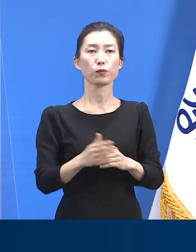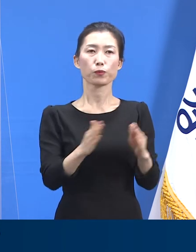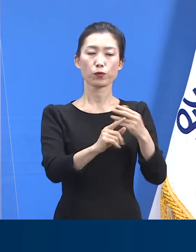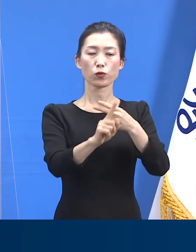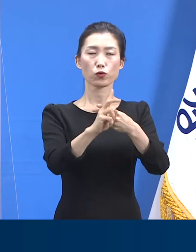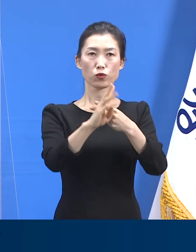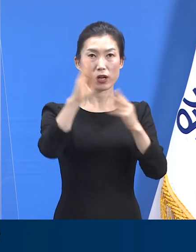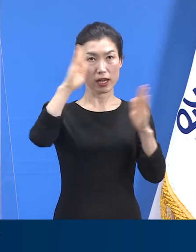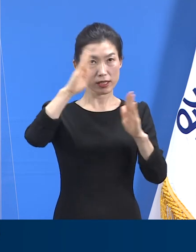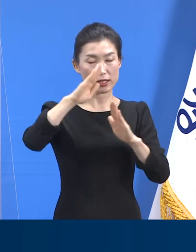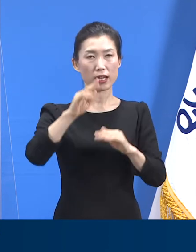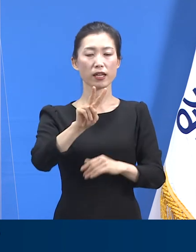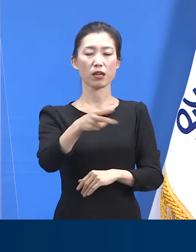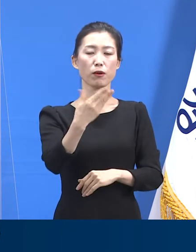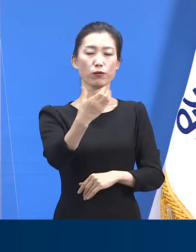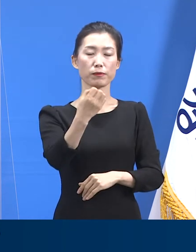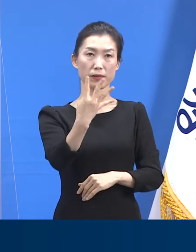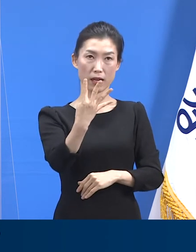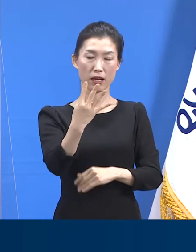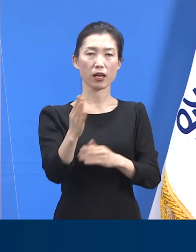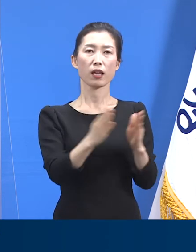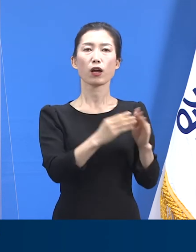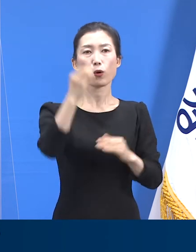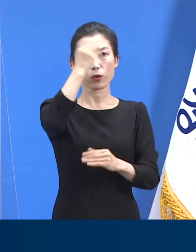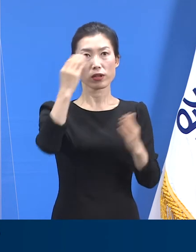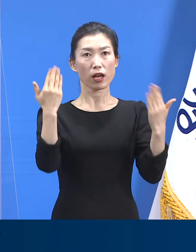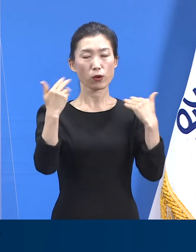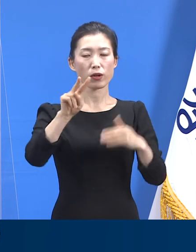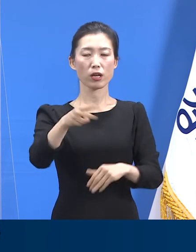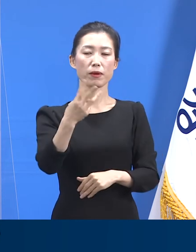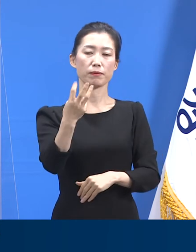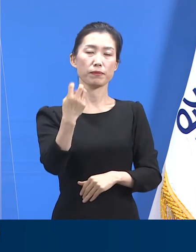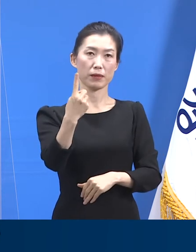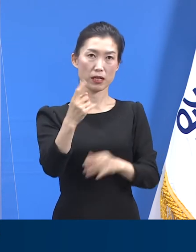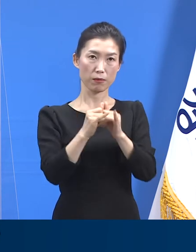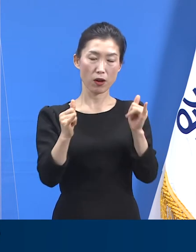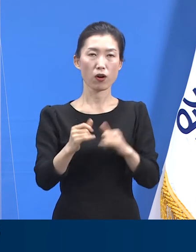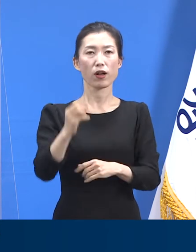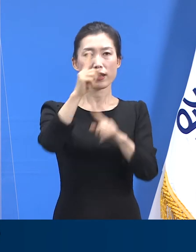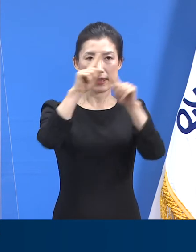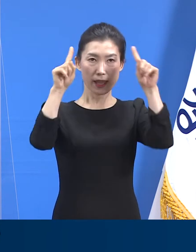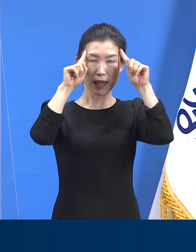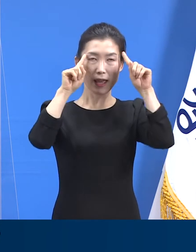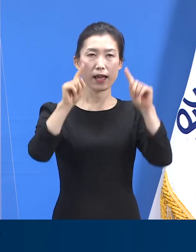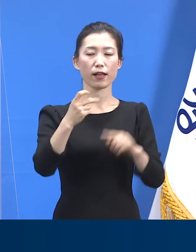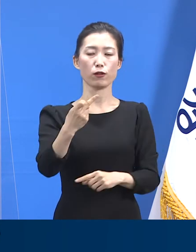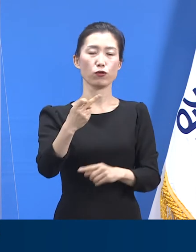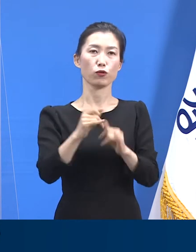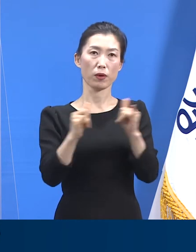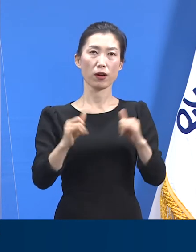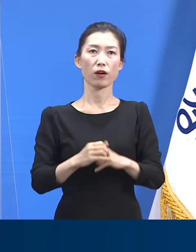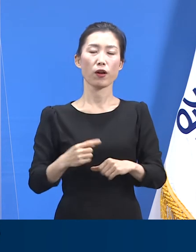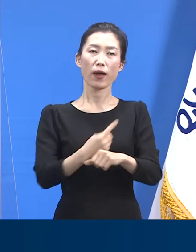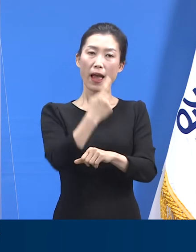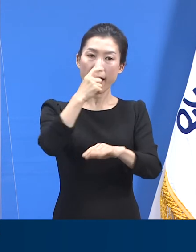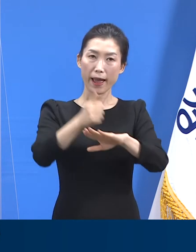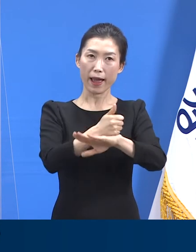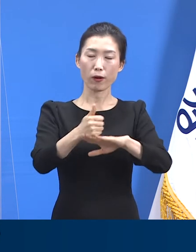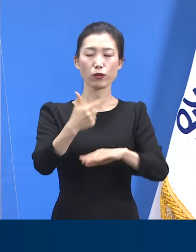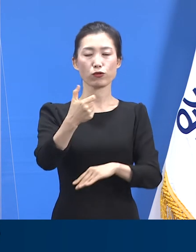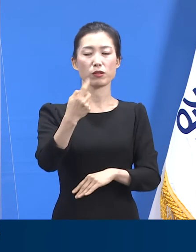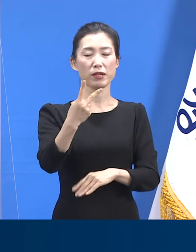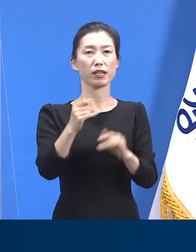중학교 294명, 고등학교 231명, 대학교 12명, 학원 관련